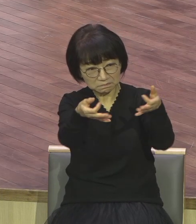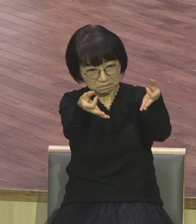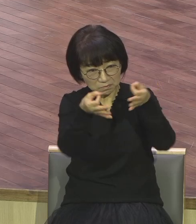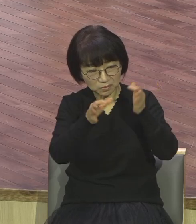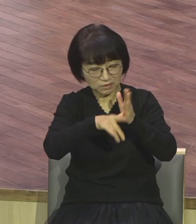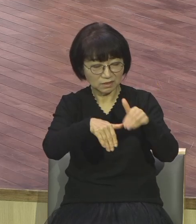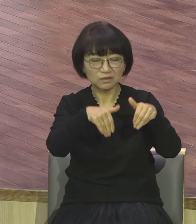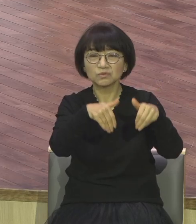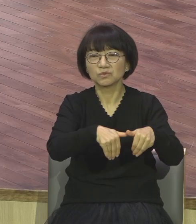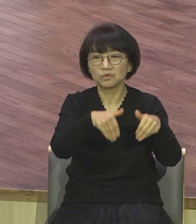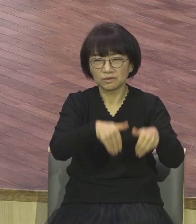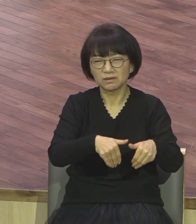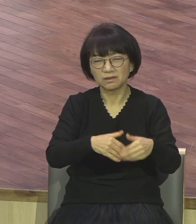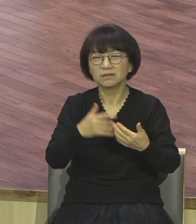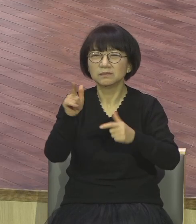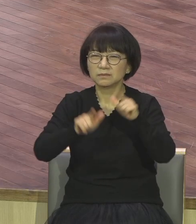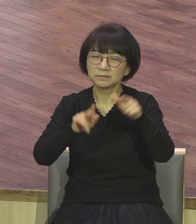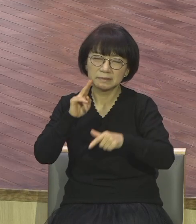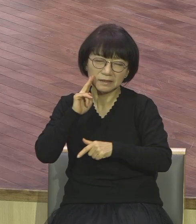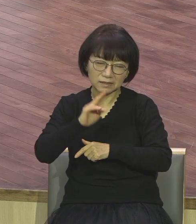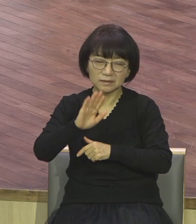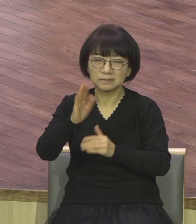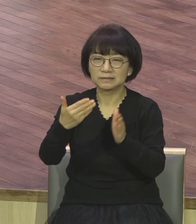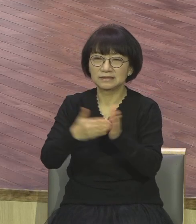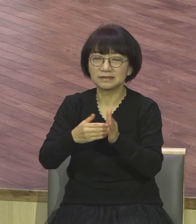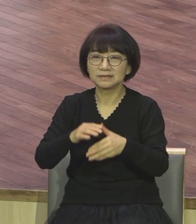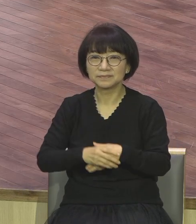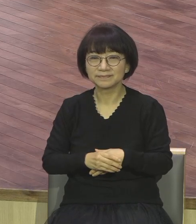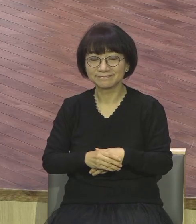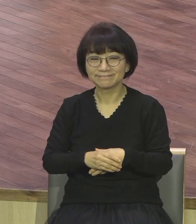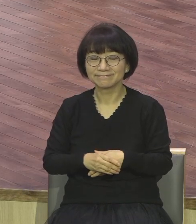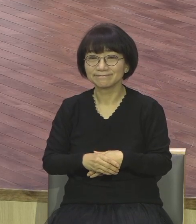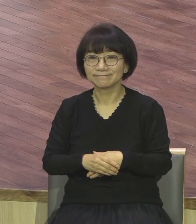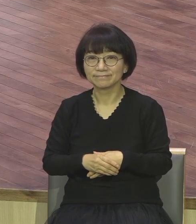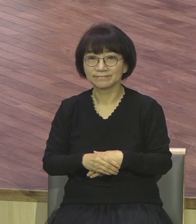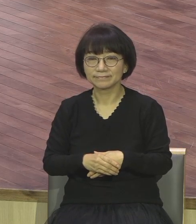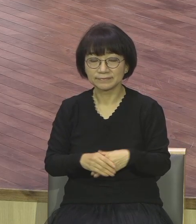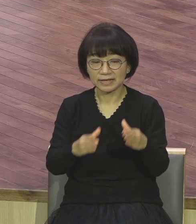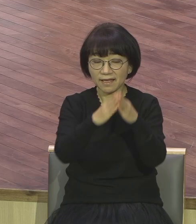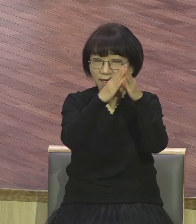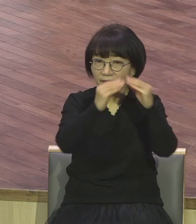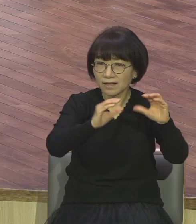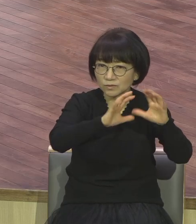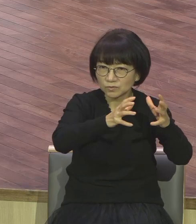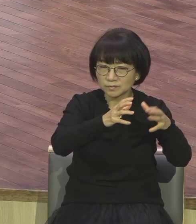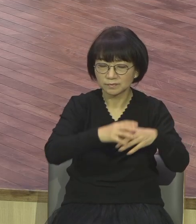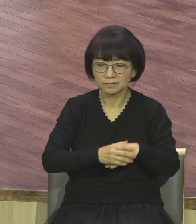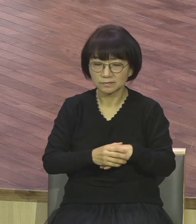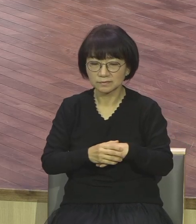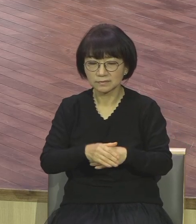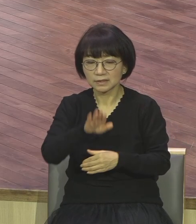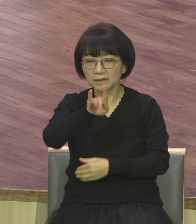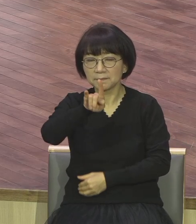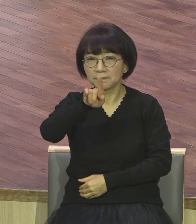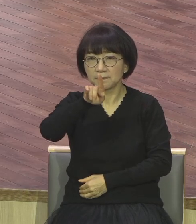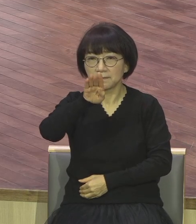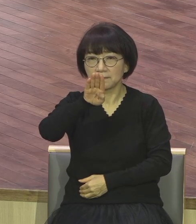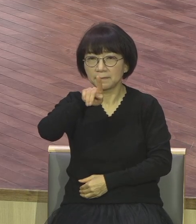불신자 애굽으로 불신자 바벨론으로 끊임없이 하나님이